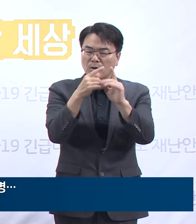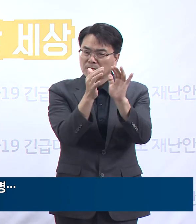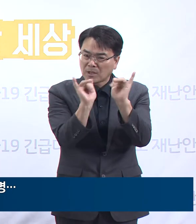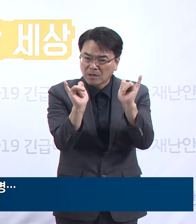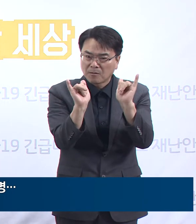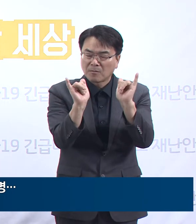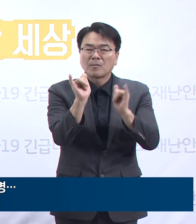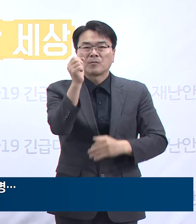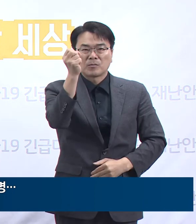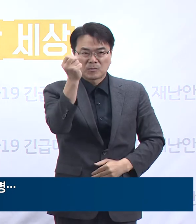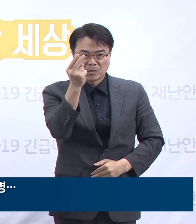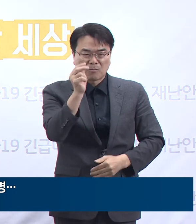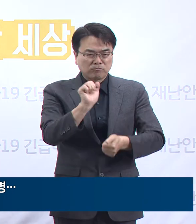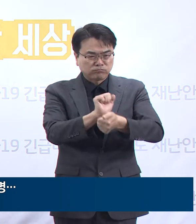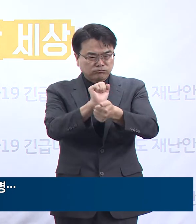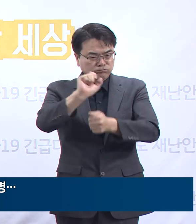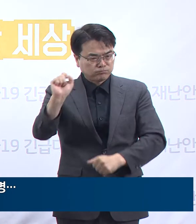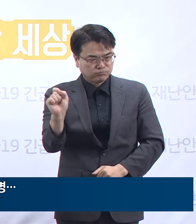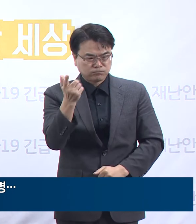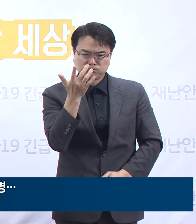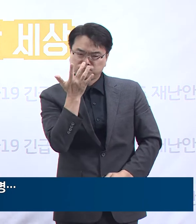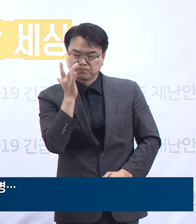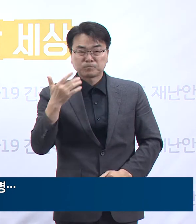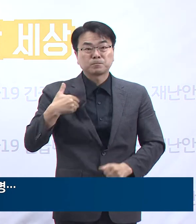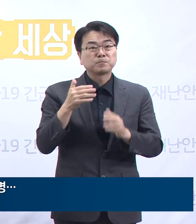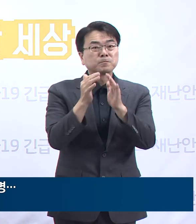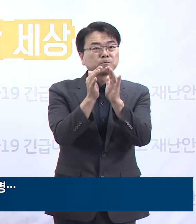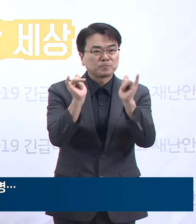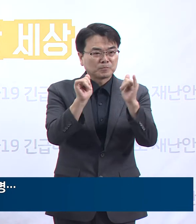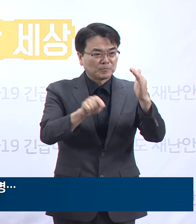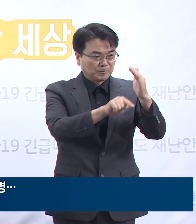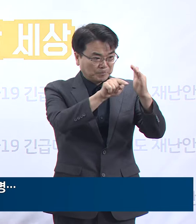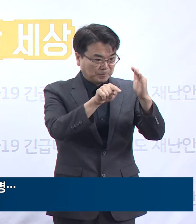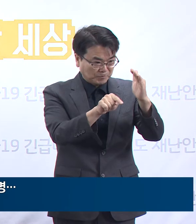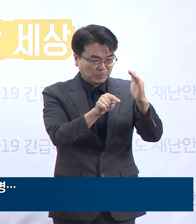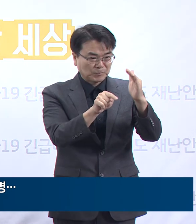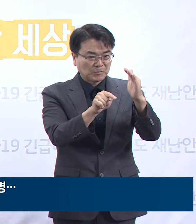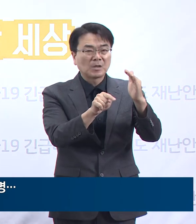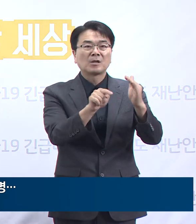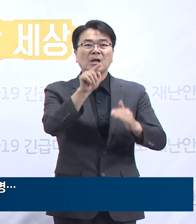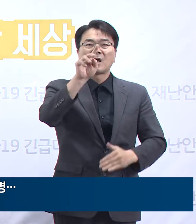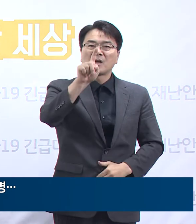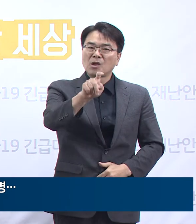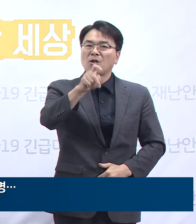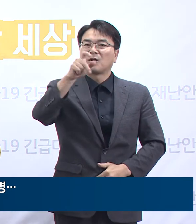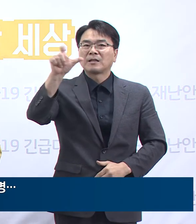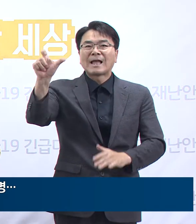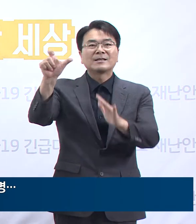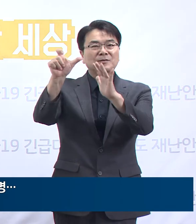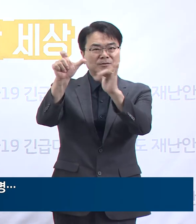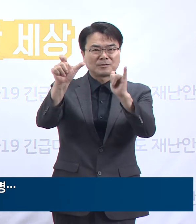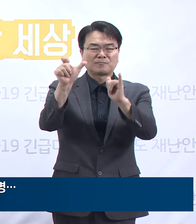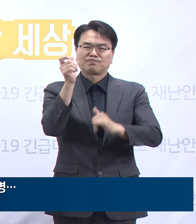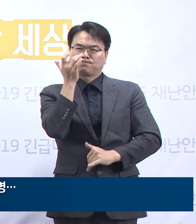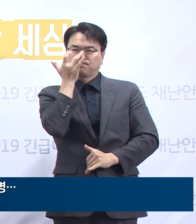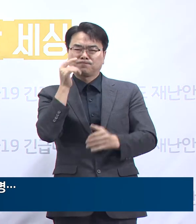감염 원인 분명 확진자는 그중 21.7%인 15명입니다.